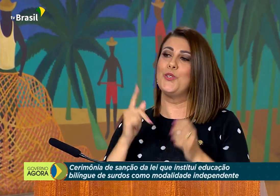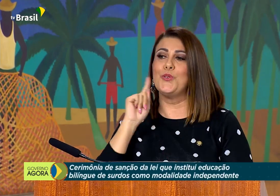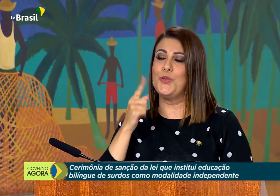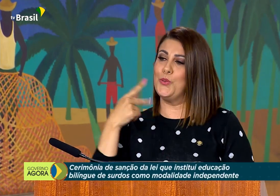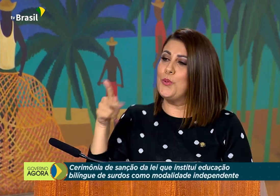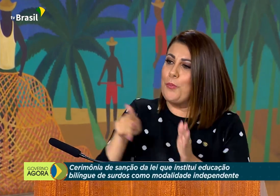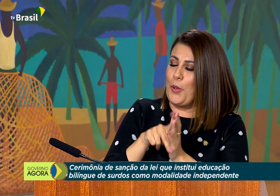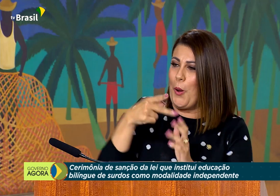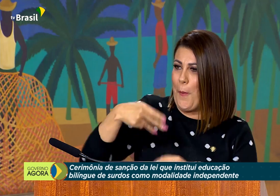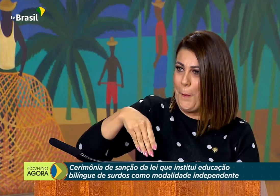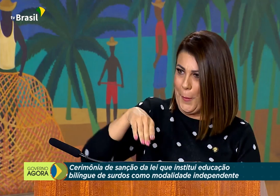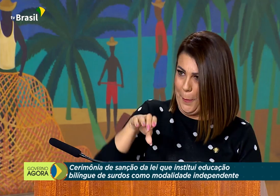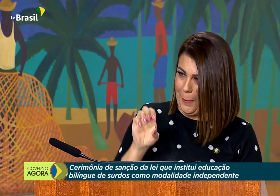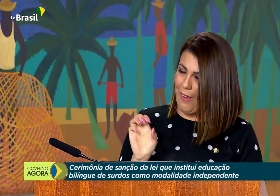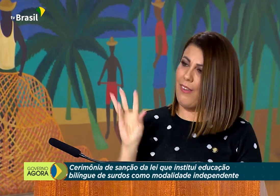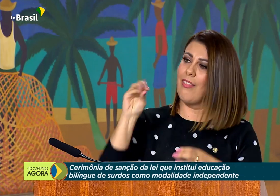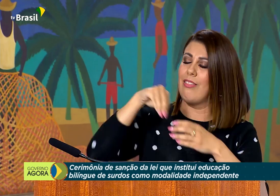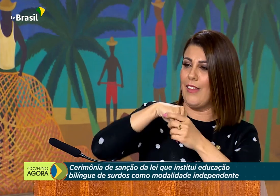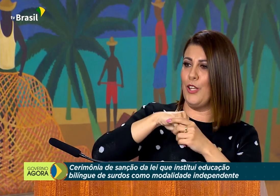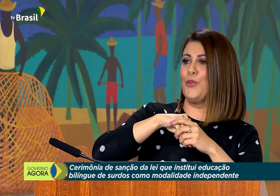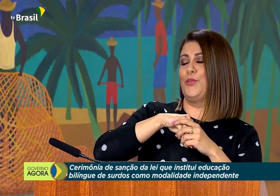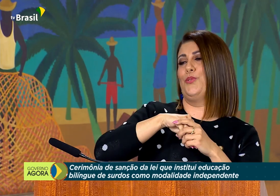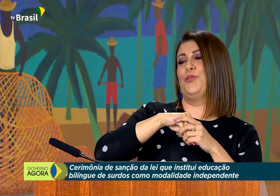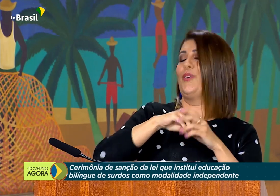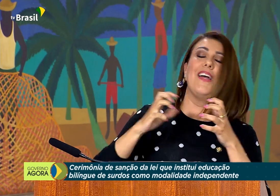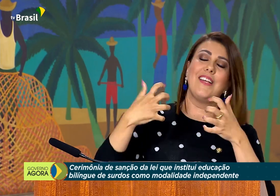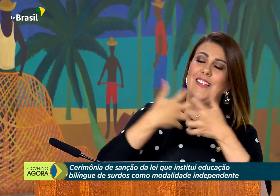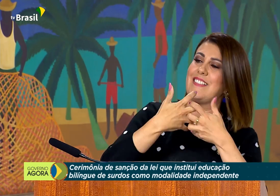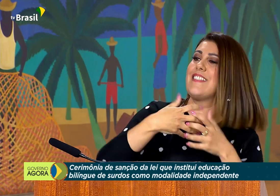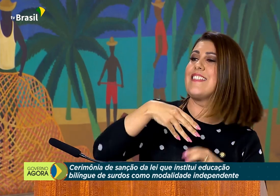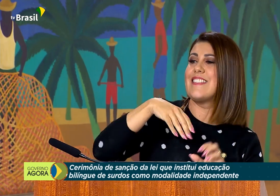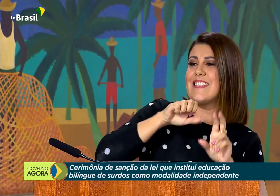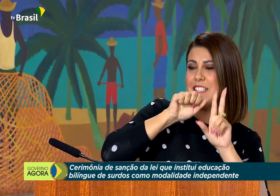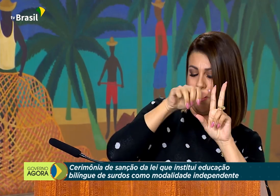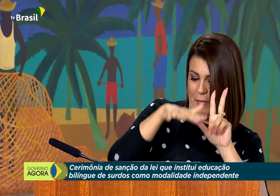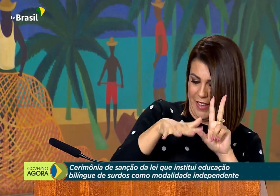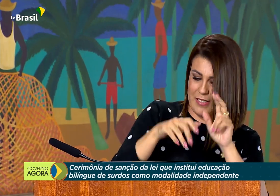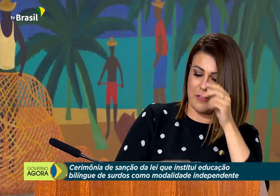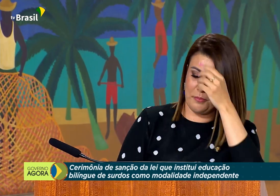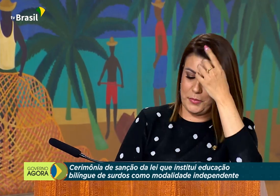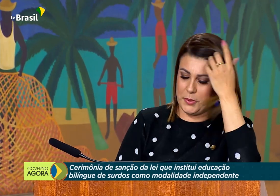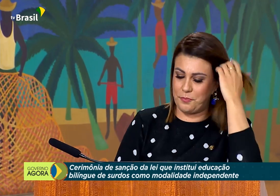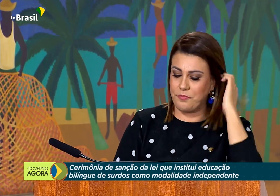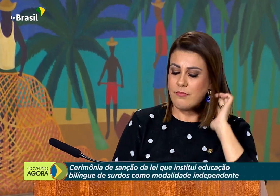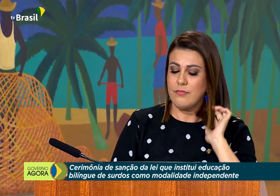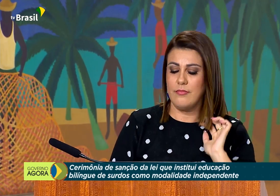Diretoria de Políticas de Educação Bilingüe de Surdos, do MEC, na SEMESP.